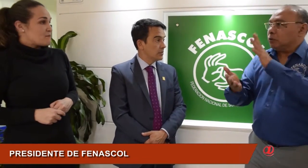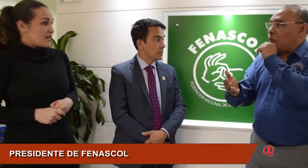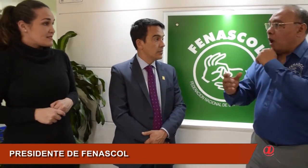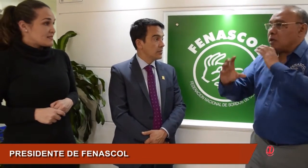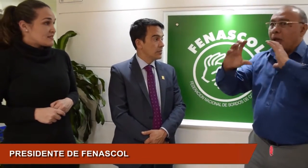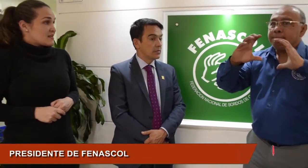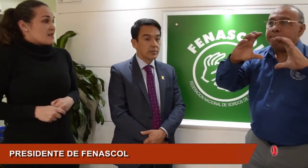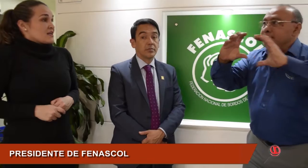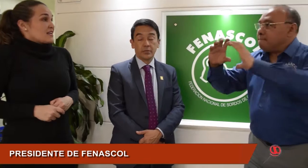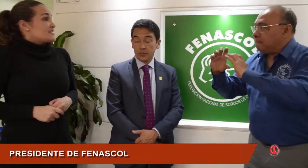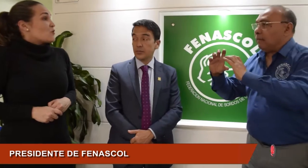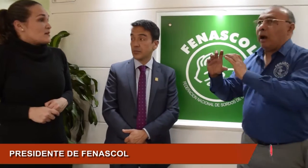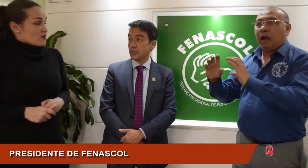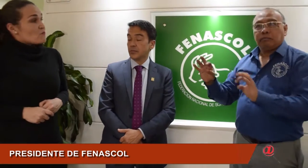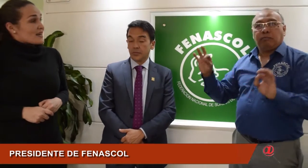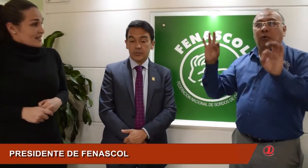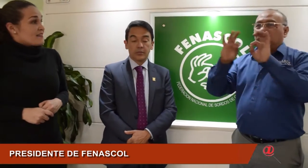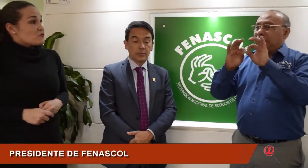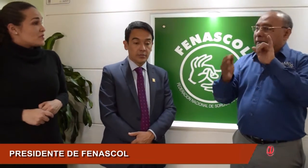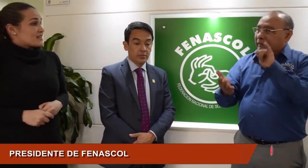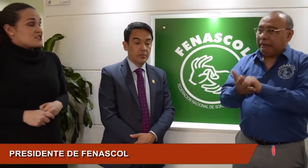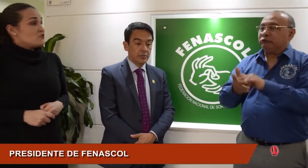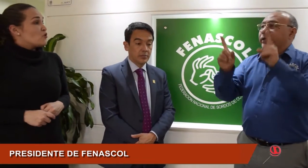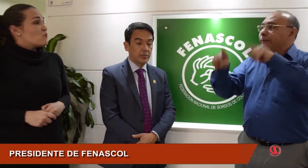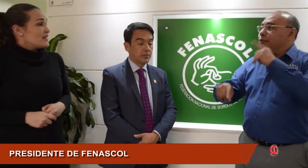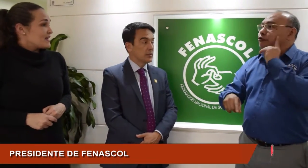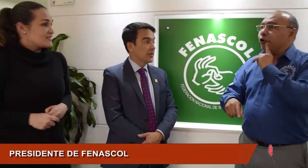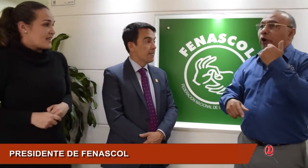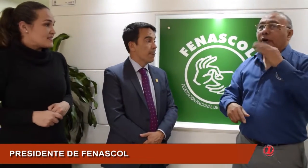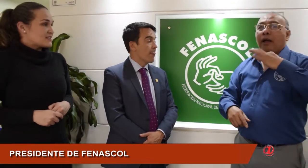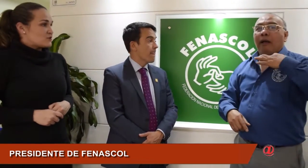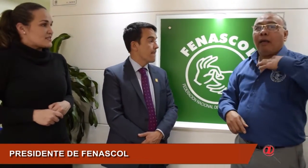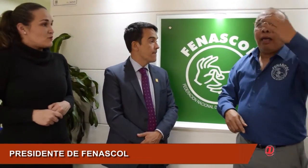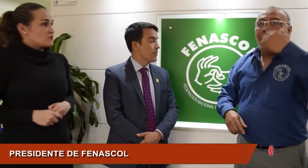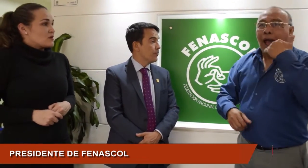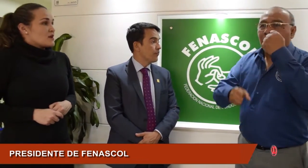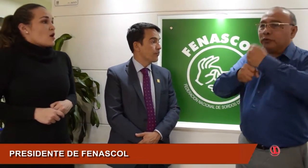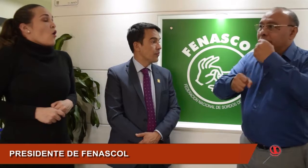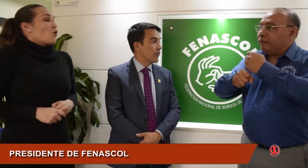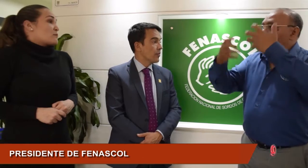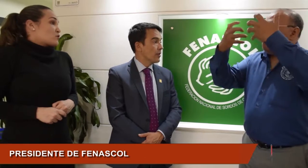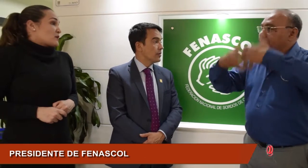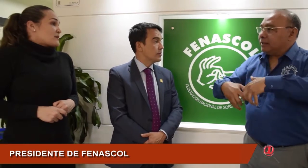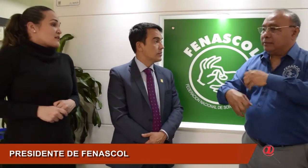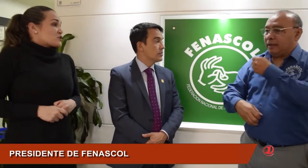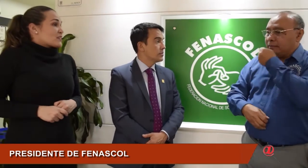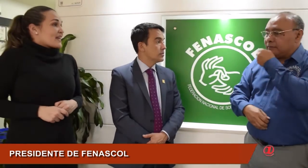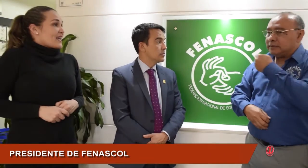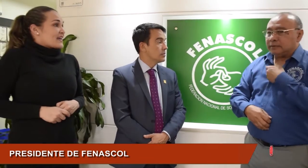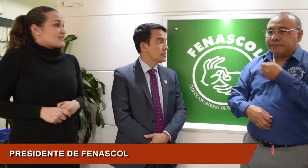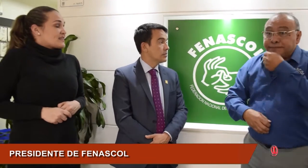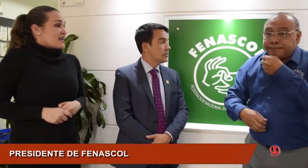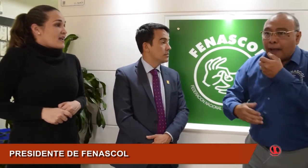van a las EPS y se encuentran con barreras de comunicación, no pueden acceder al sector salud. O de pronto una persona